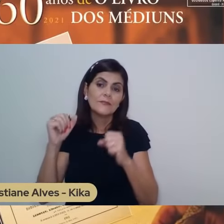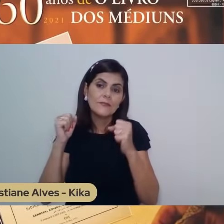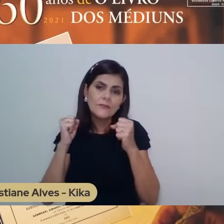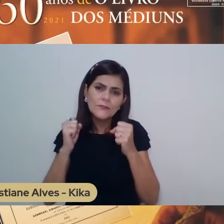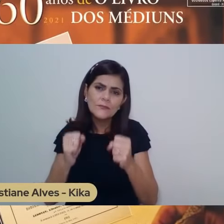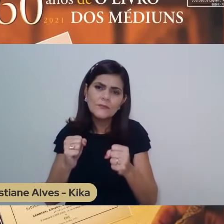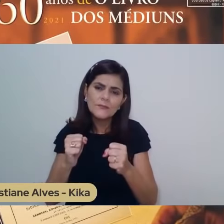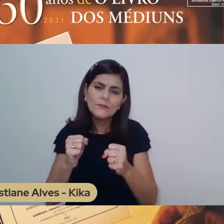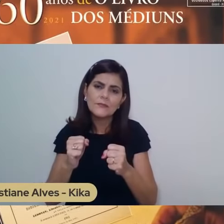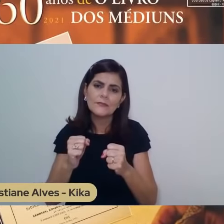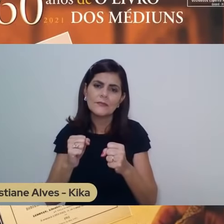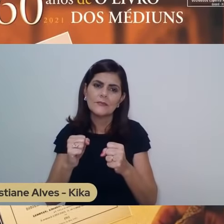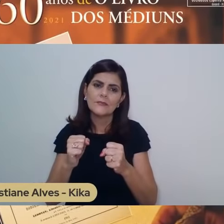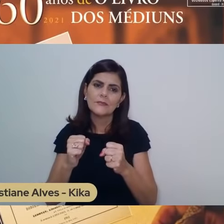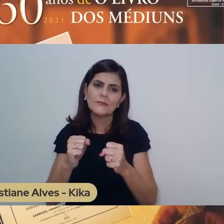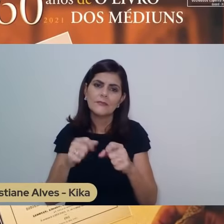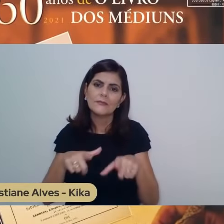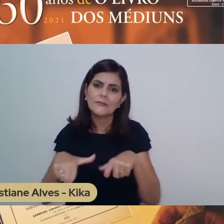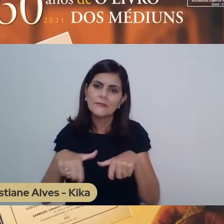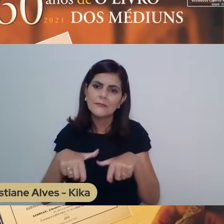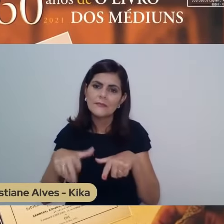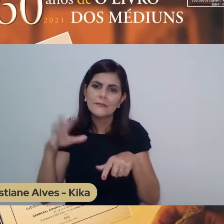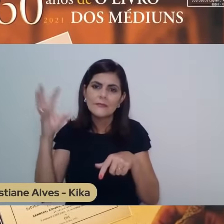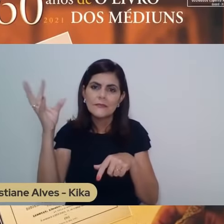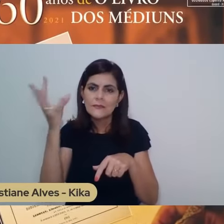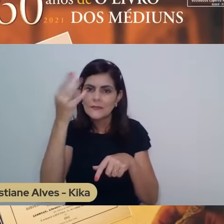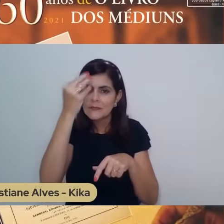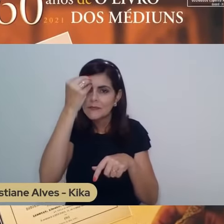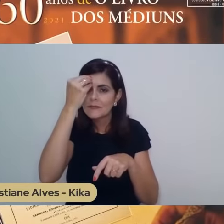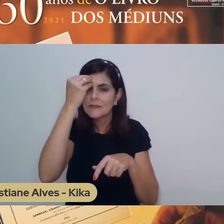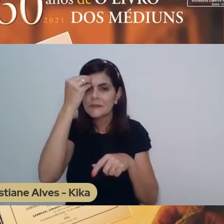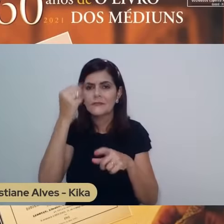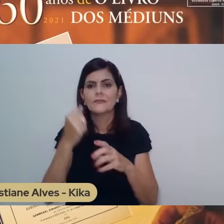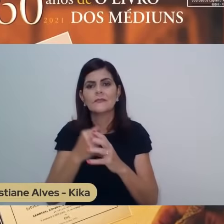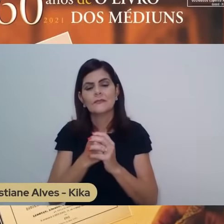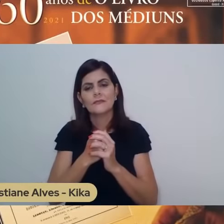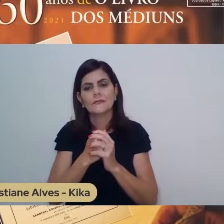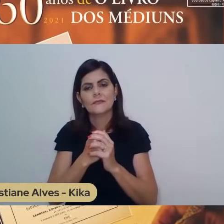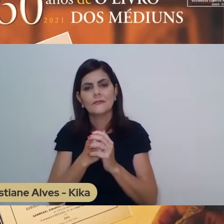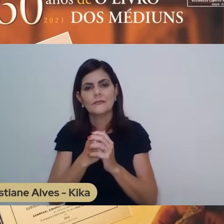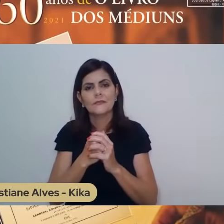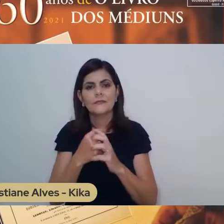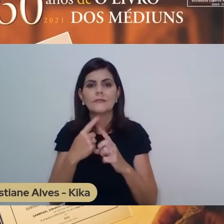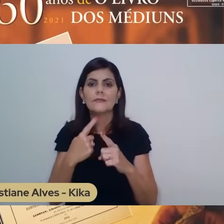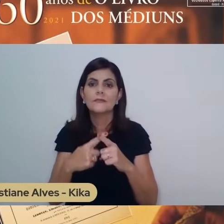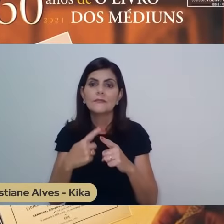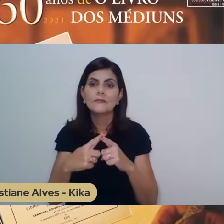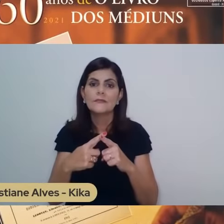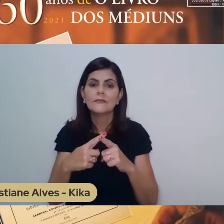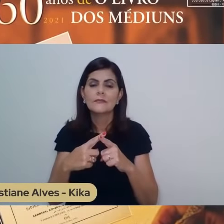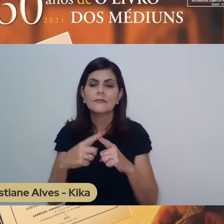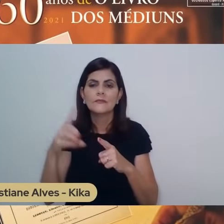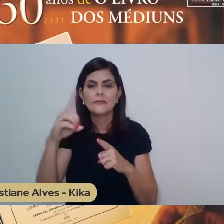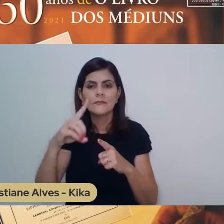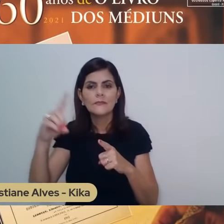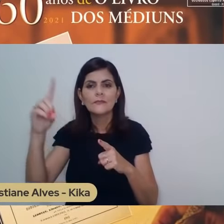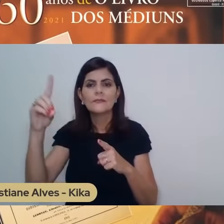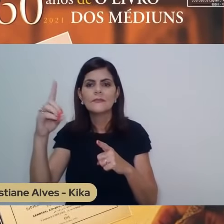hoje trabalharmos na seara da mediunidade, porque quer o Pai a redenção dos filhos.